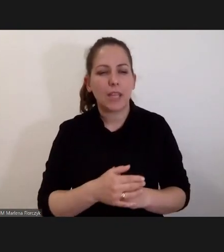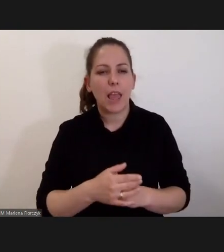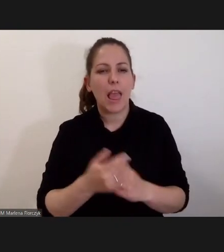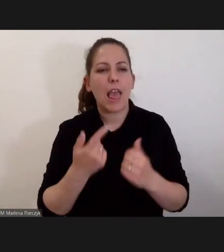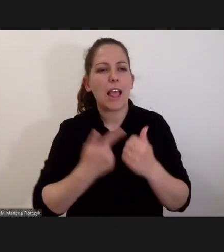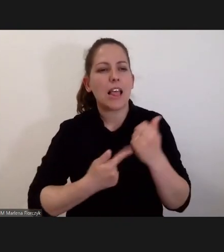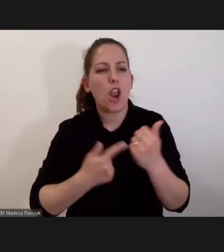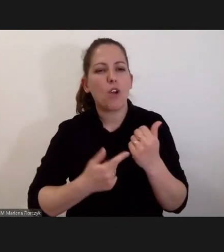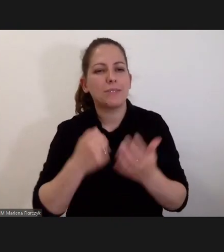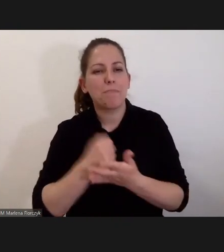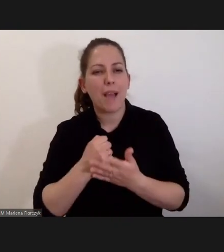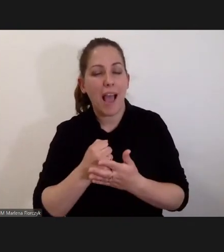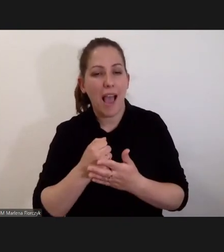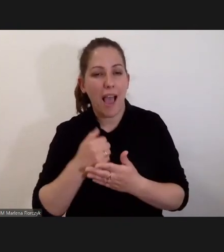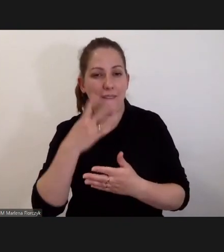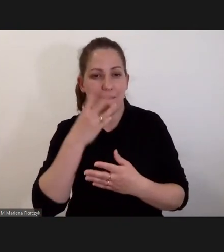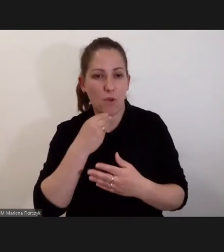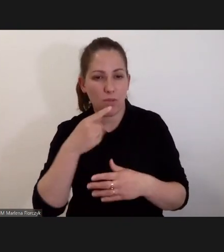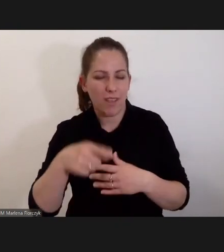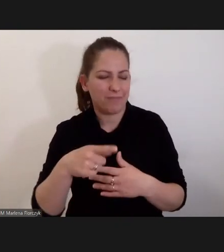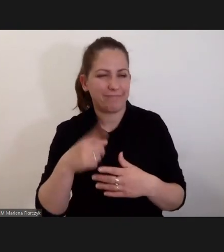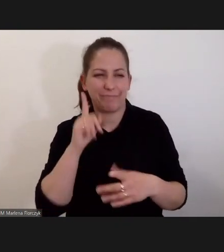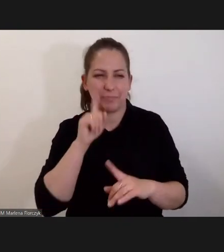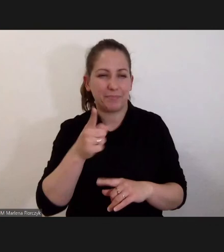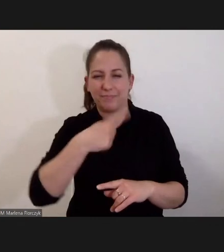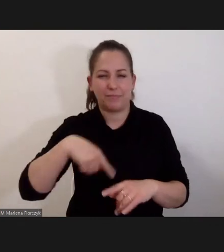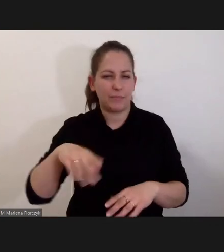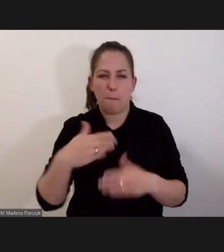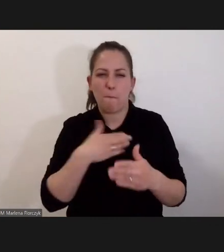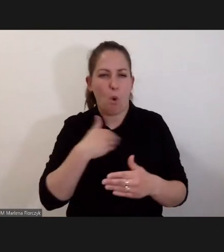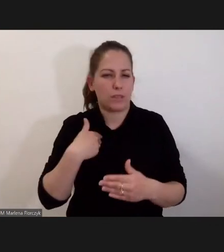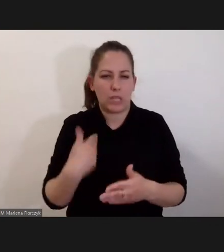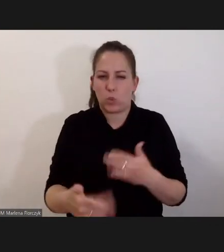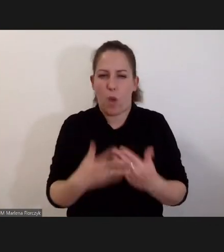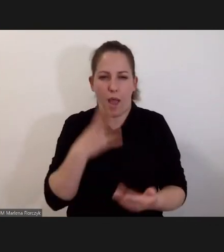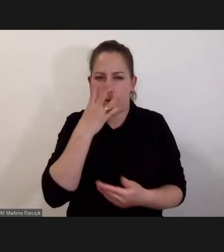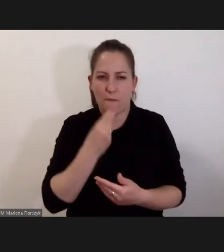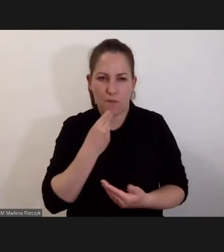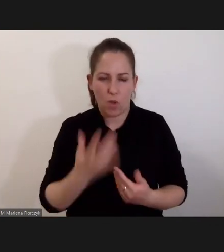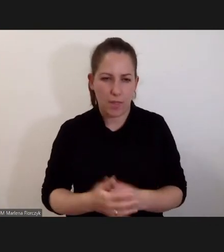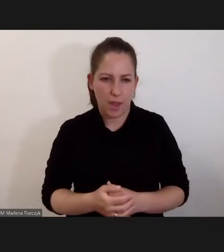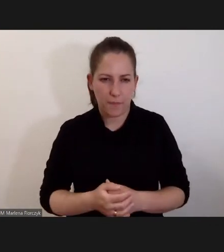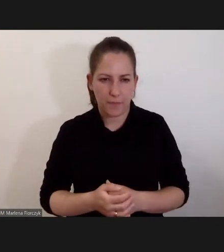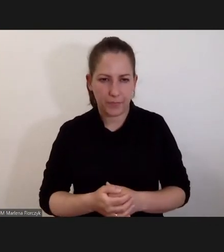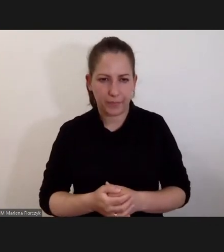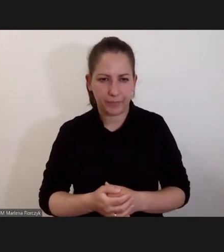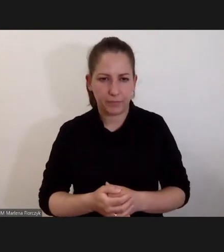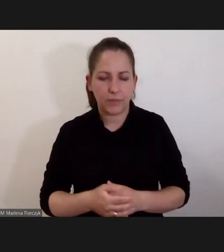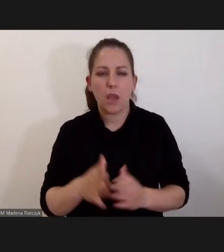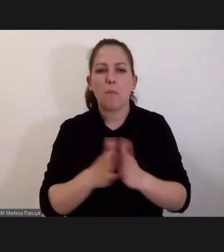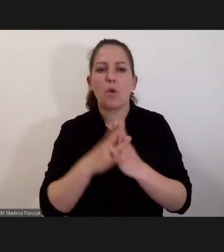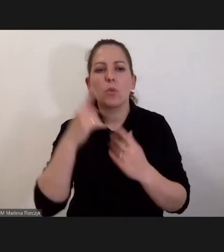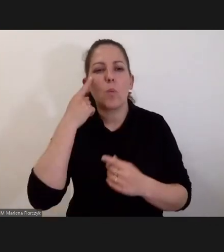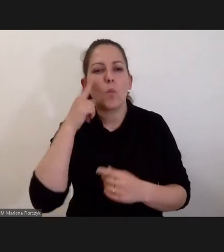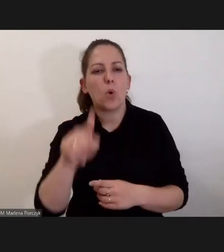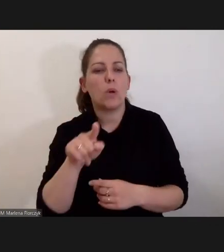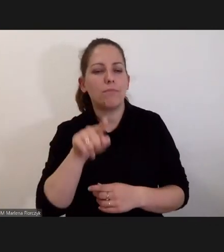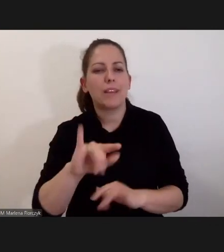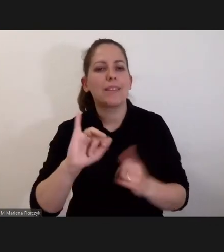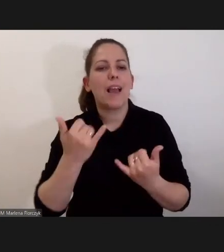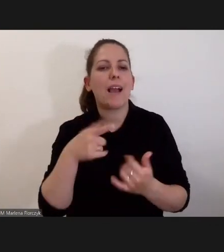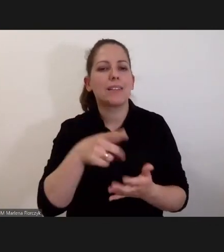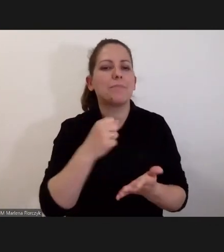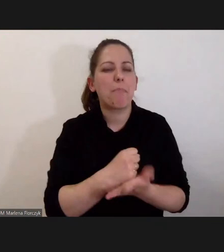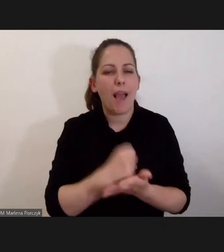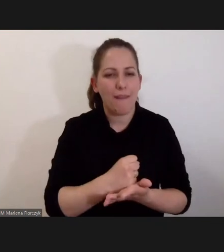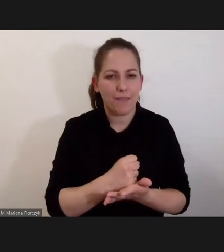spraw, które się toczą, to wypadamy blado, to wypadamy kiepsko. Tylko, że przede wszystkim chciałbym zwrócić uwagę na to, jakie to są